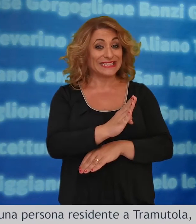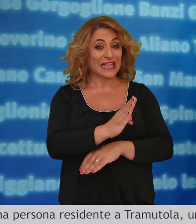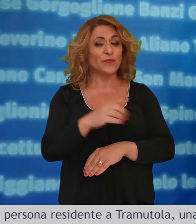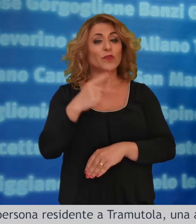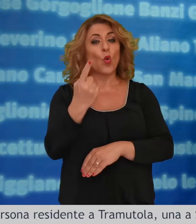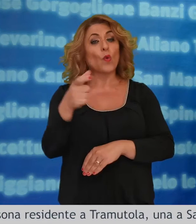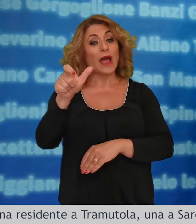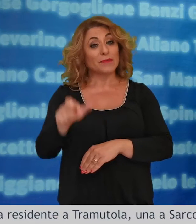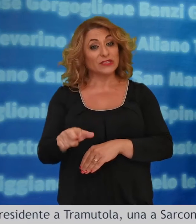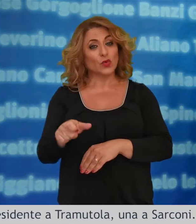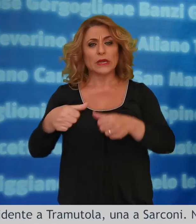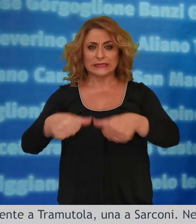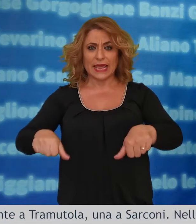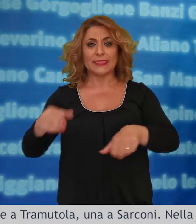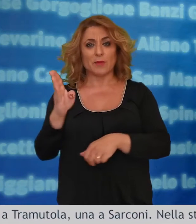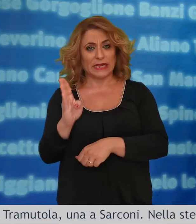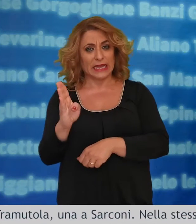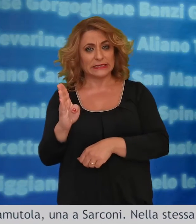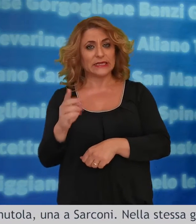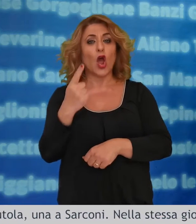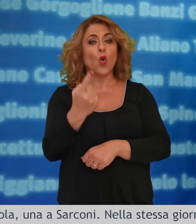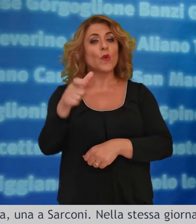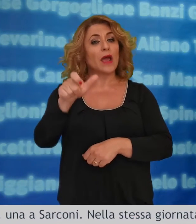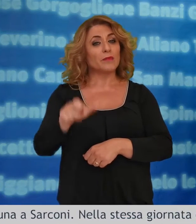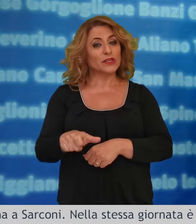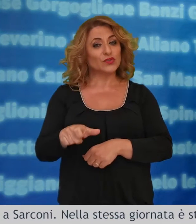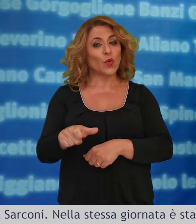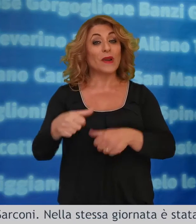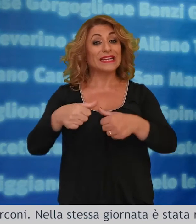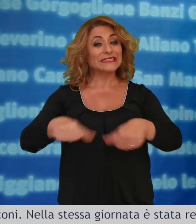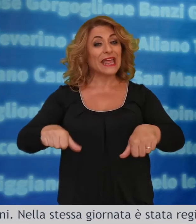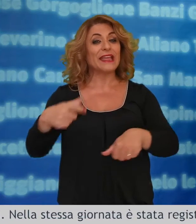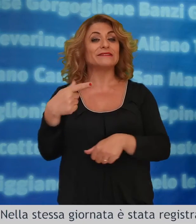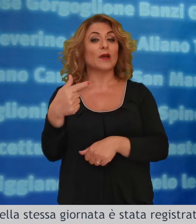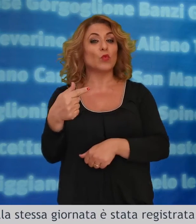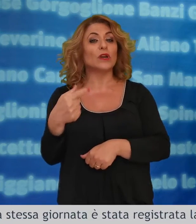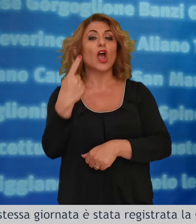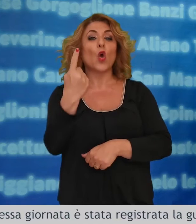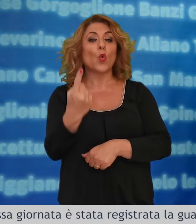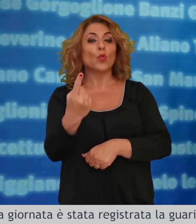residente a brienza una persona residente a tramutola e una a sarconi